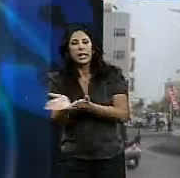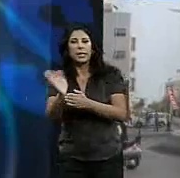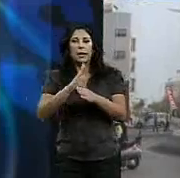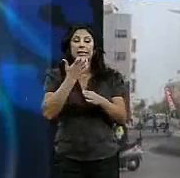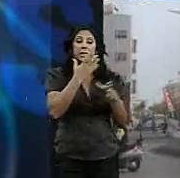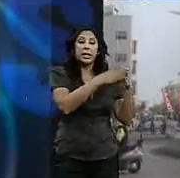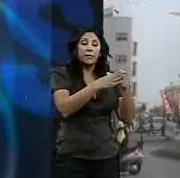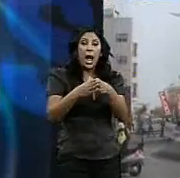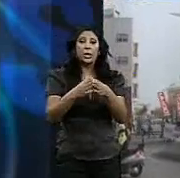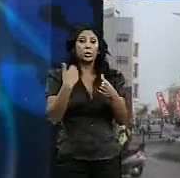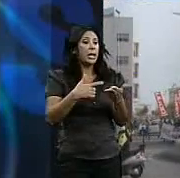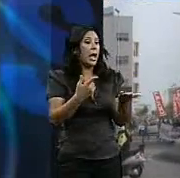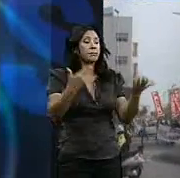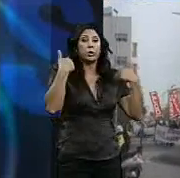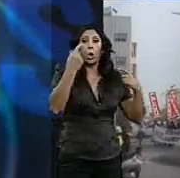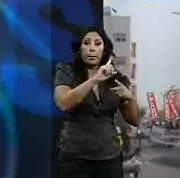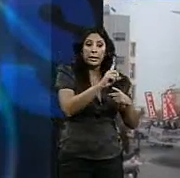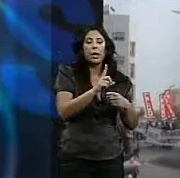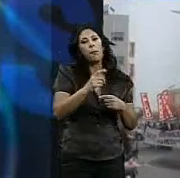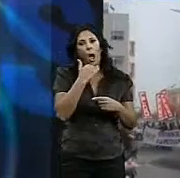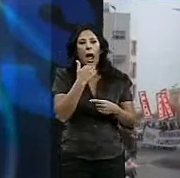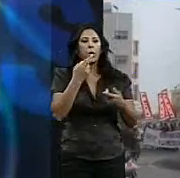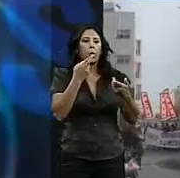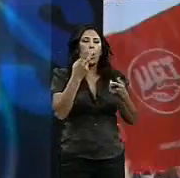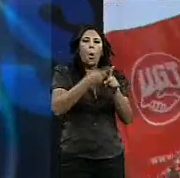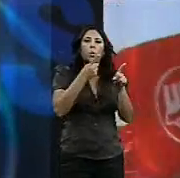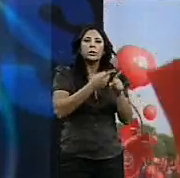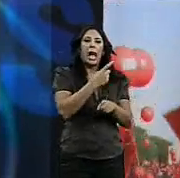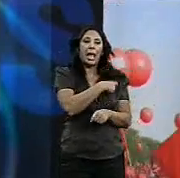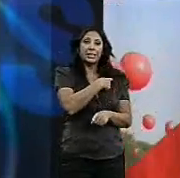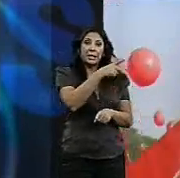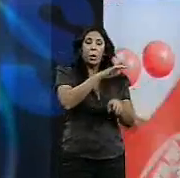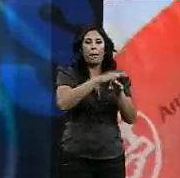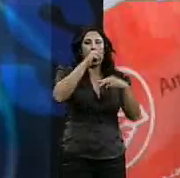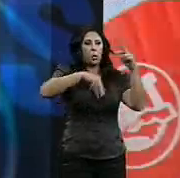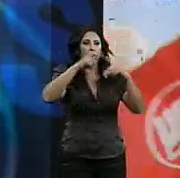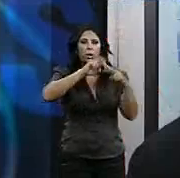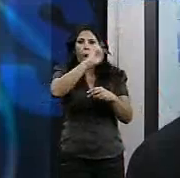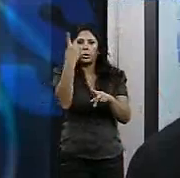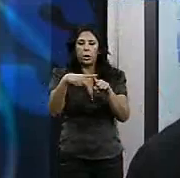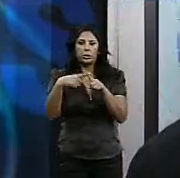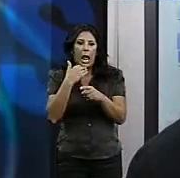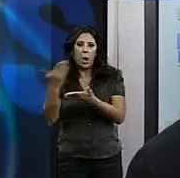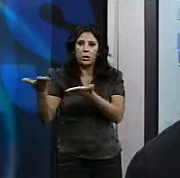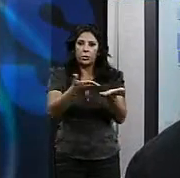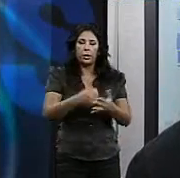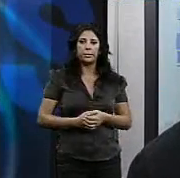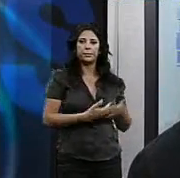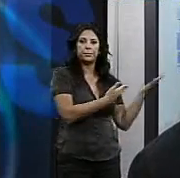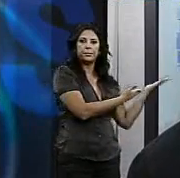ya no es competencia se pide que se reutilice astilleros para la construcción de otro cometido. De que en la Bahía de Cádiz hay que crear alternativas